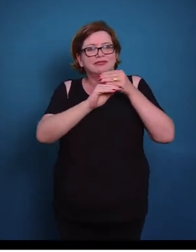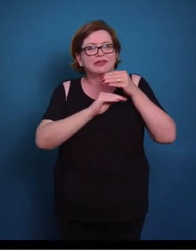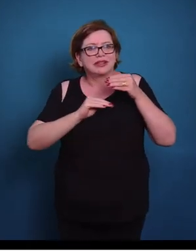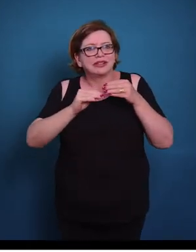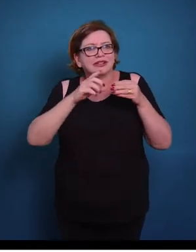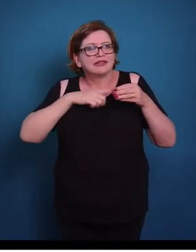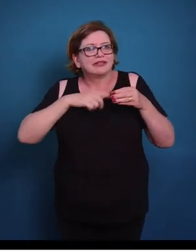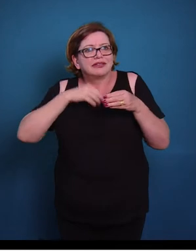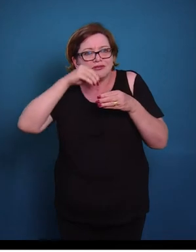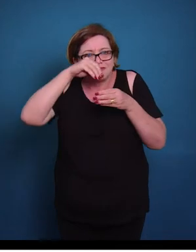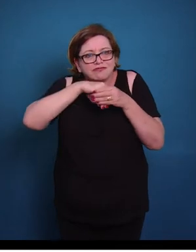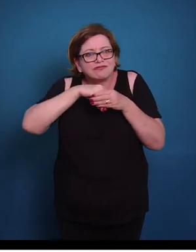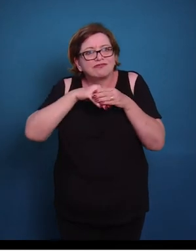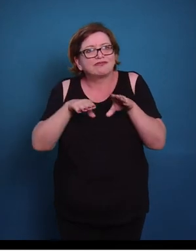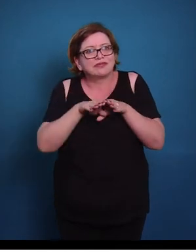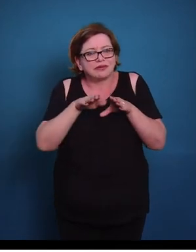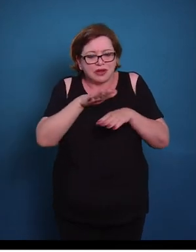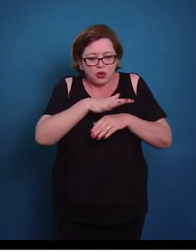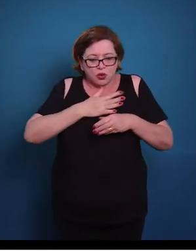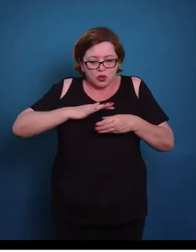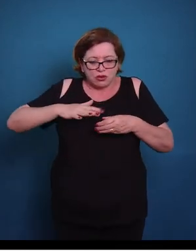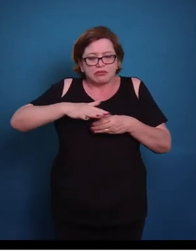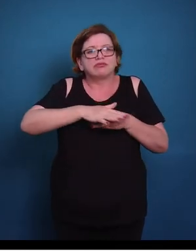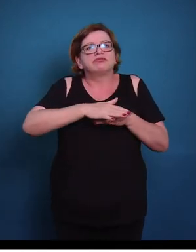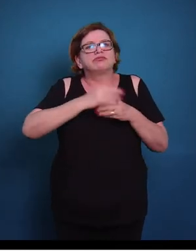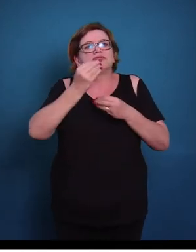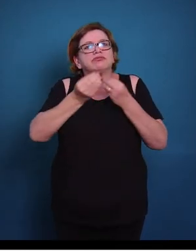O restante dessa célula, essa parte clarinha,